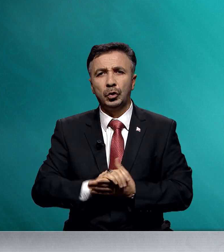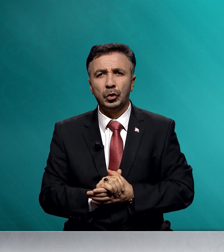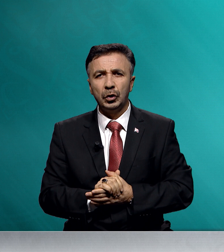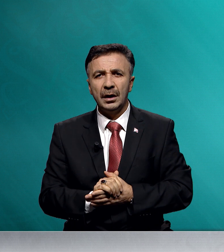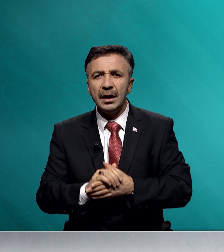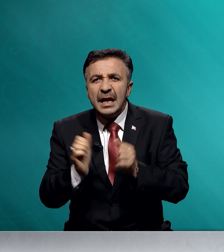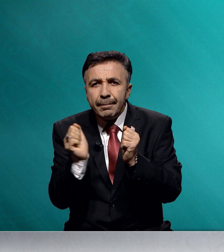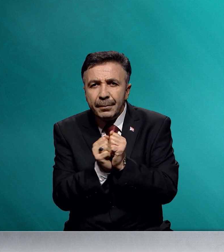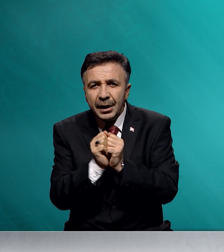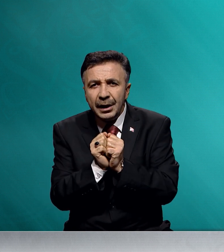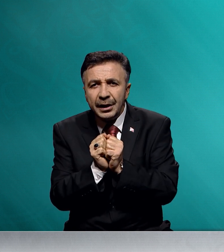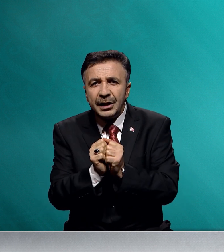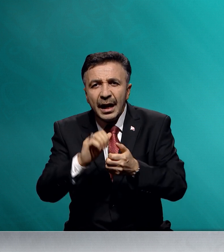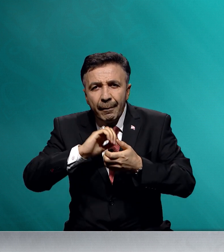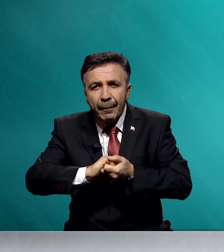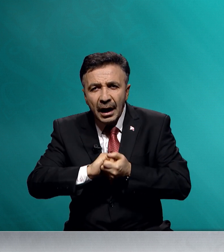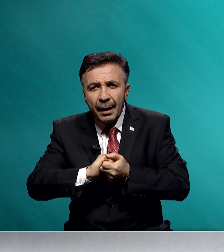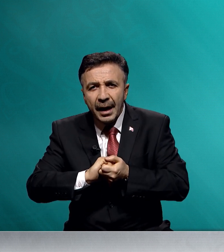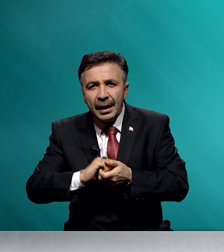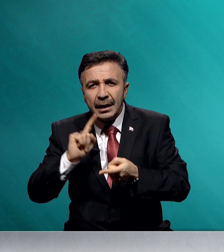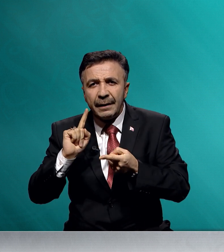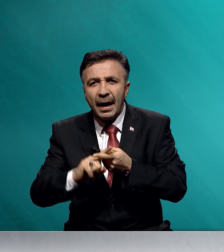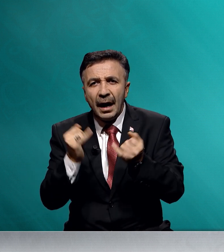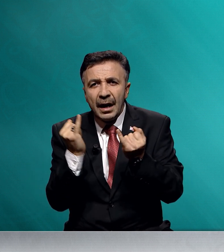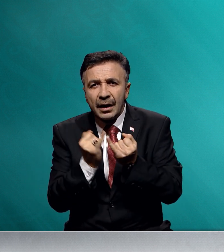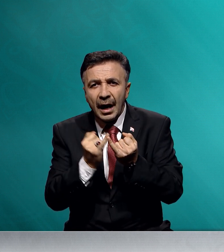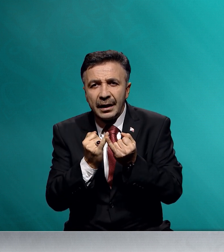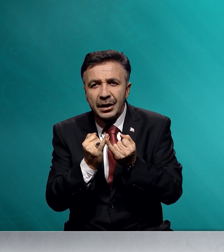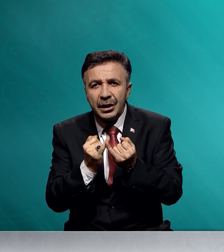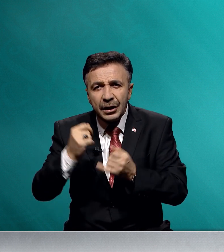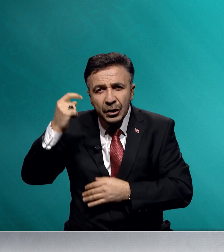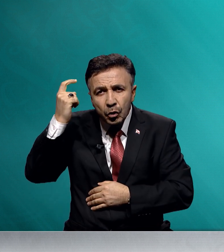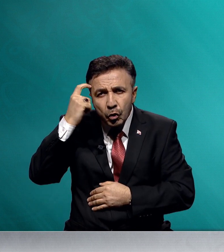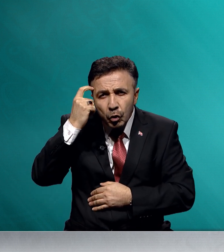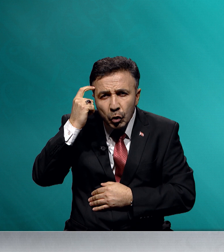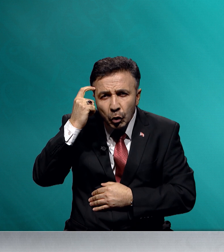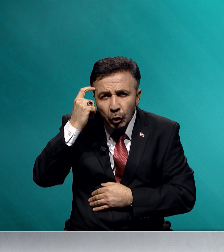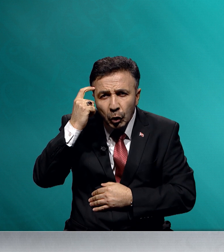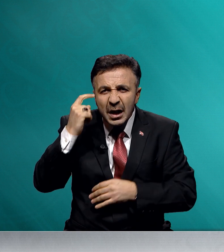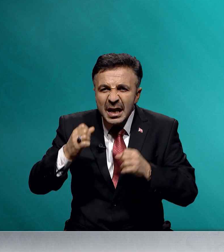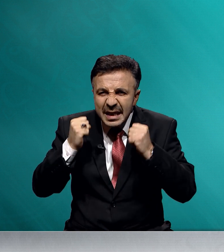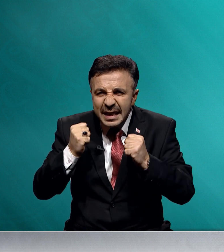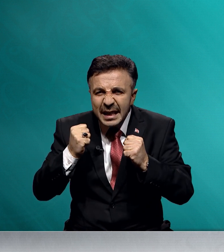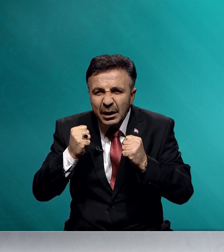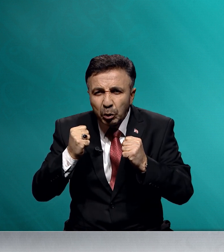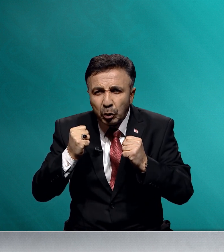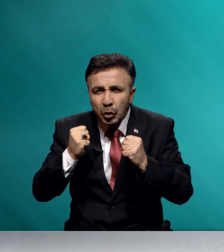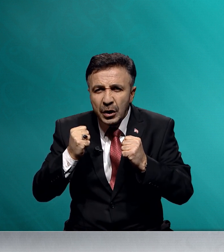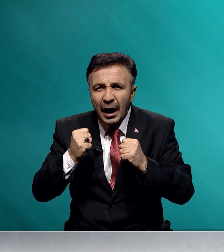Birlik, beraberlik ve kardeşlik şuurunu diri tuttukça